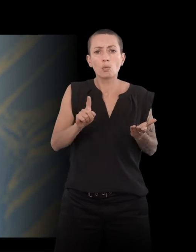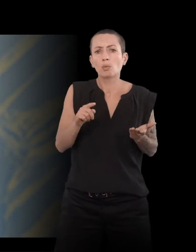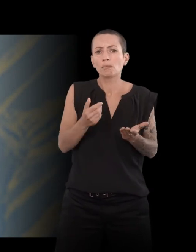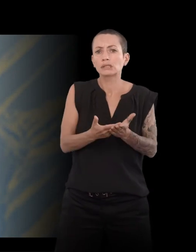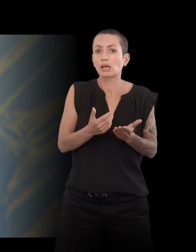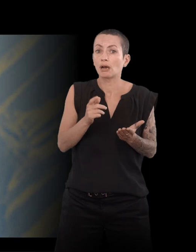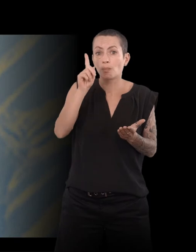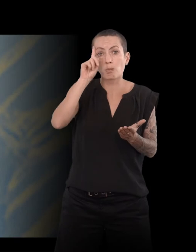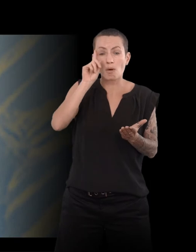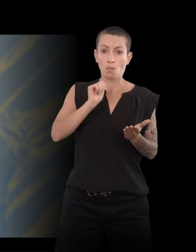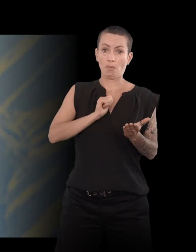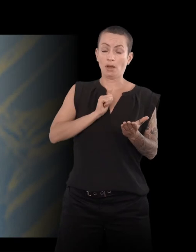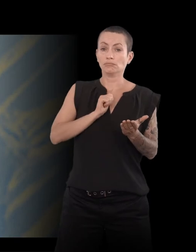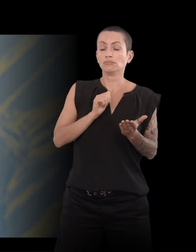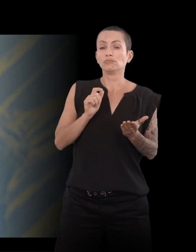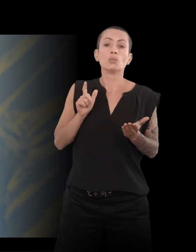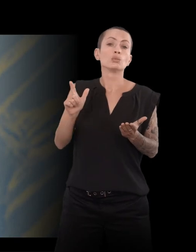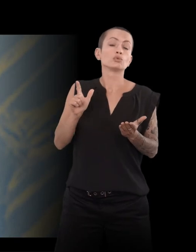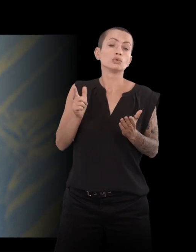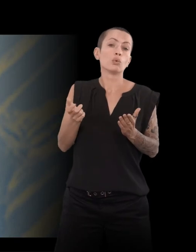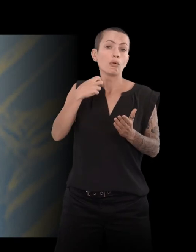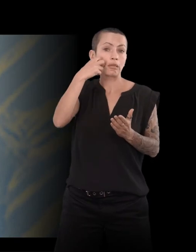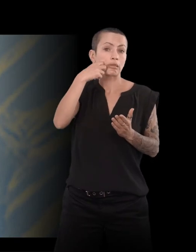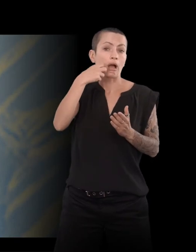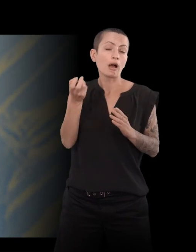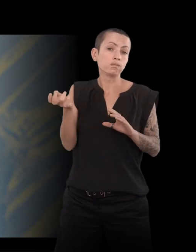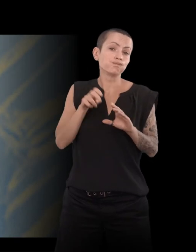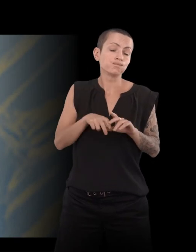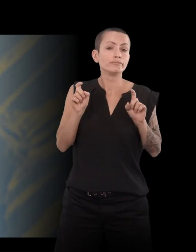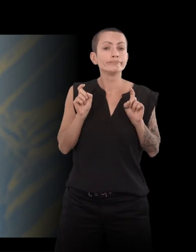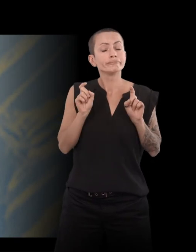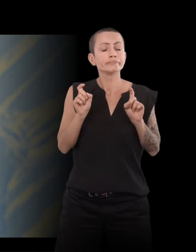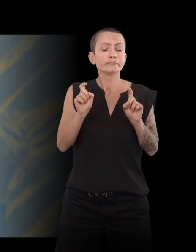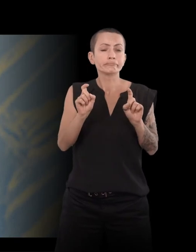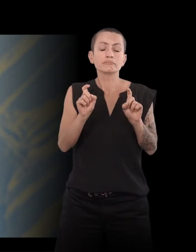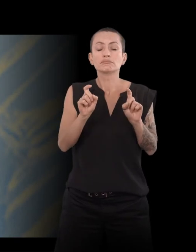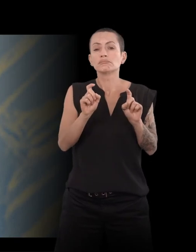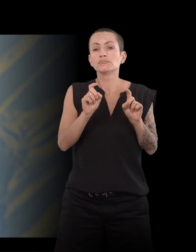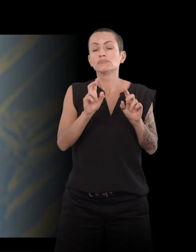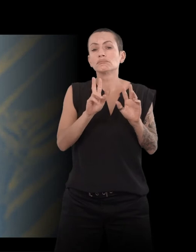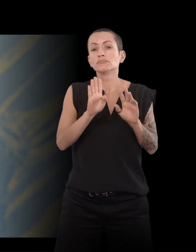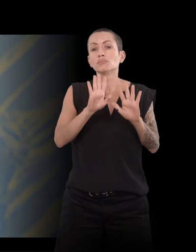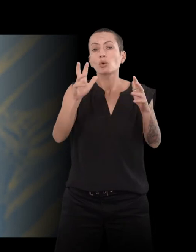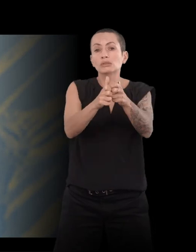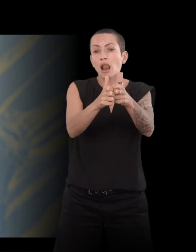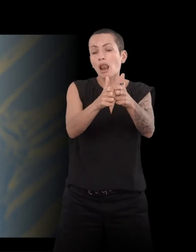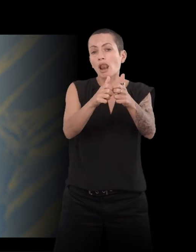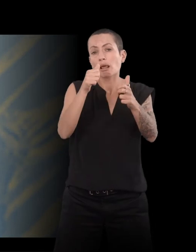dans le train, on allait présenter les récits d'Elys Island à Bruxelles. Et puis, lui ai c'est marrant, j'ai une idée,